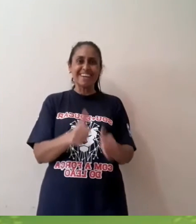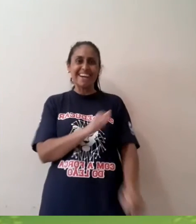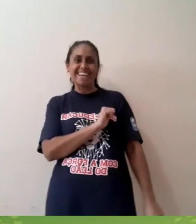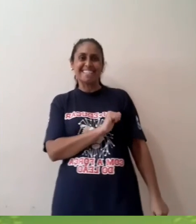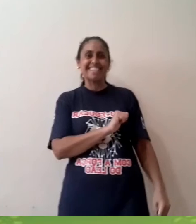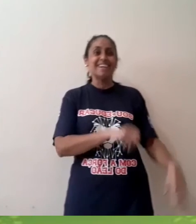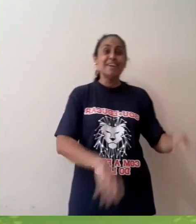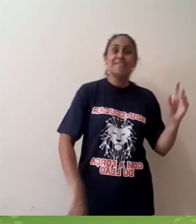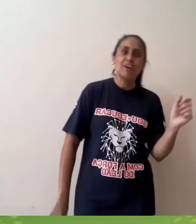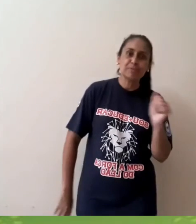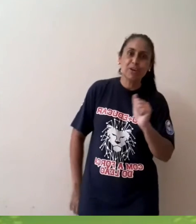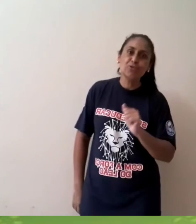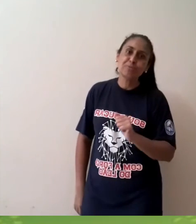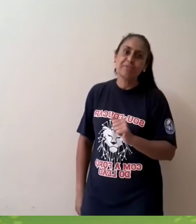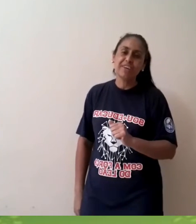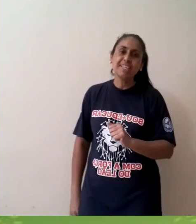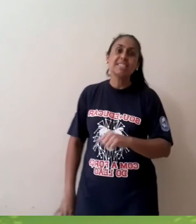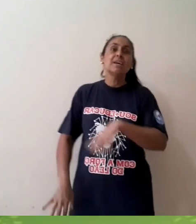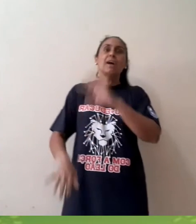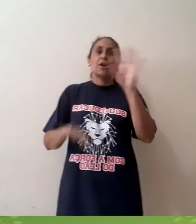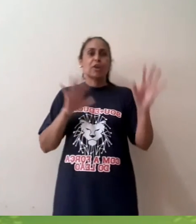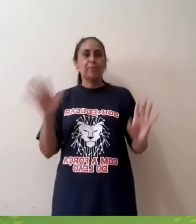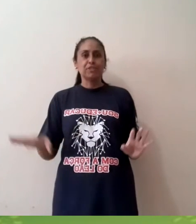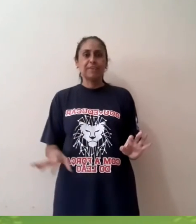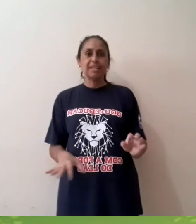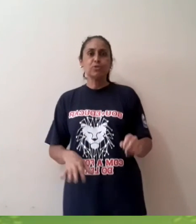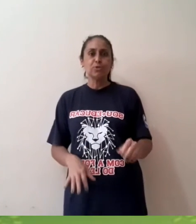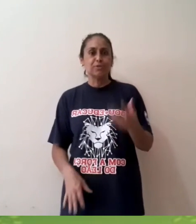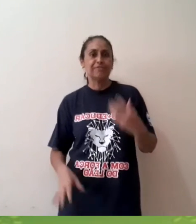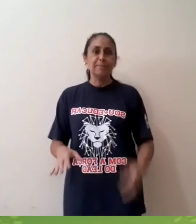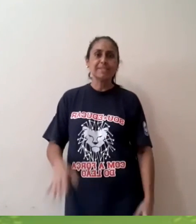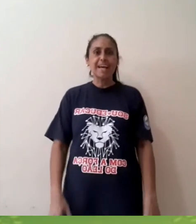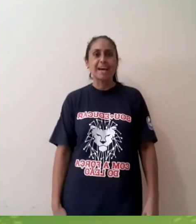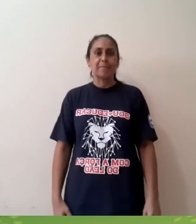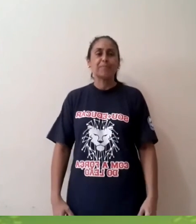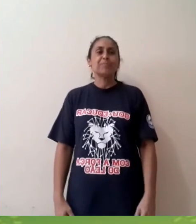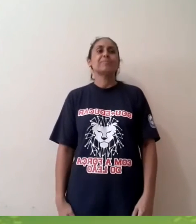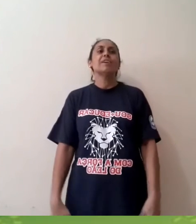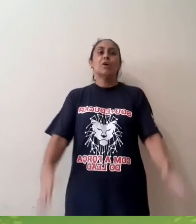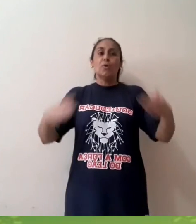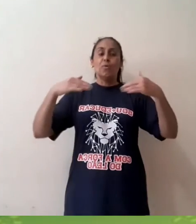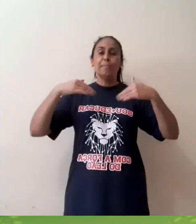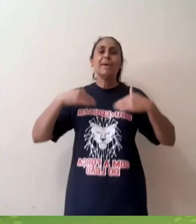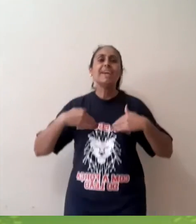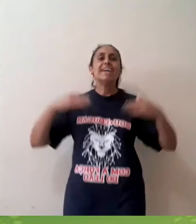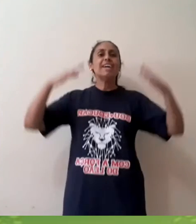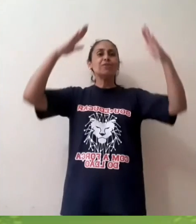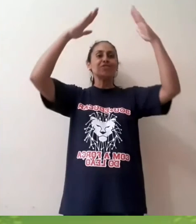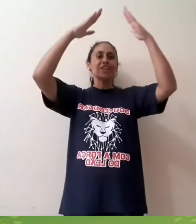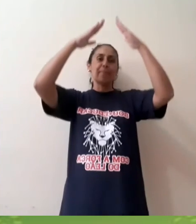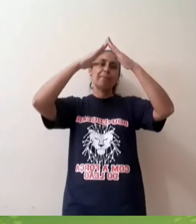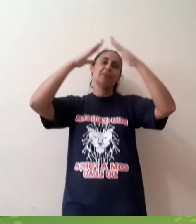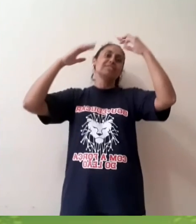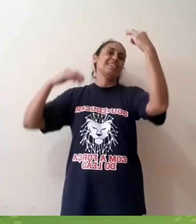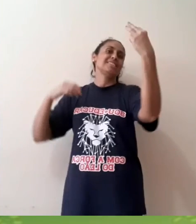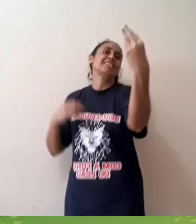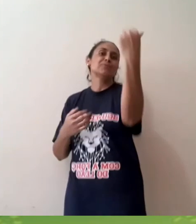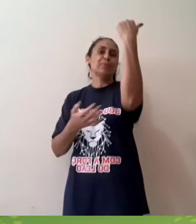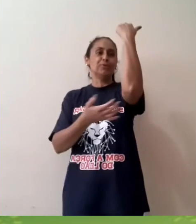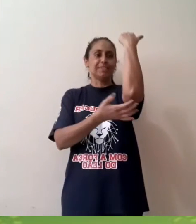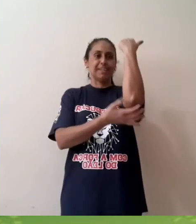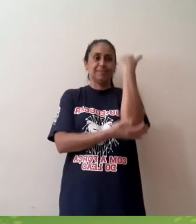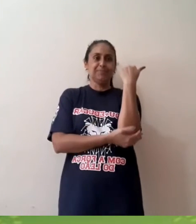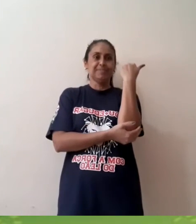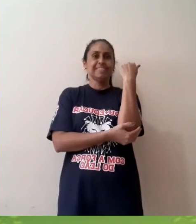conseguiu em casa? Vamos à última vez? Agora pode falar tudo. Vamos lá. O meu chapéu tem